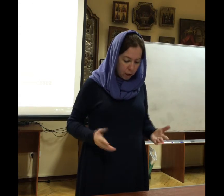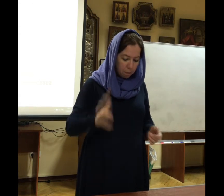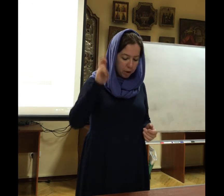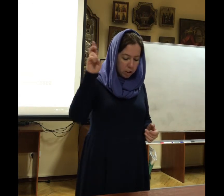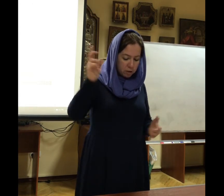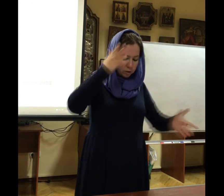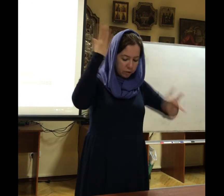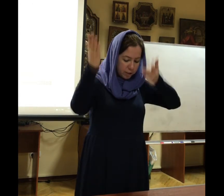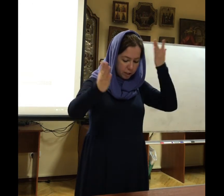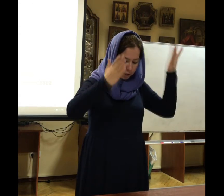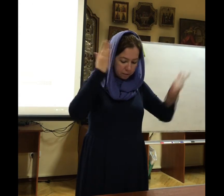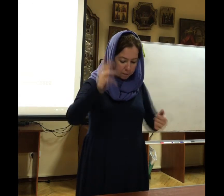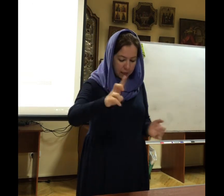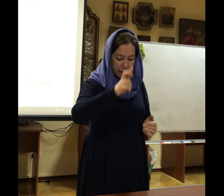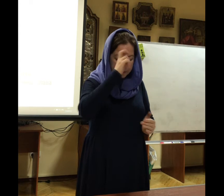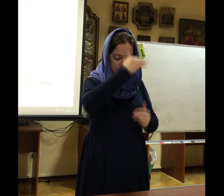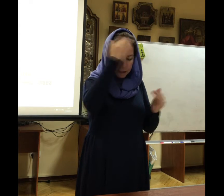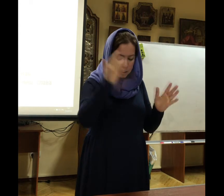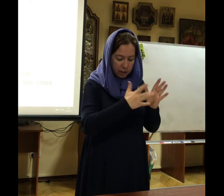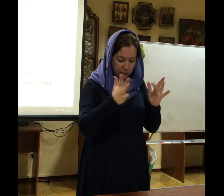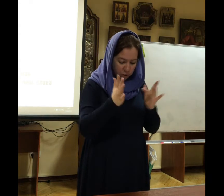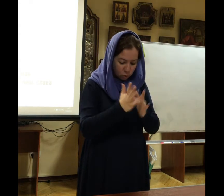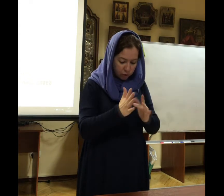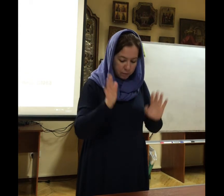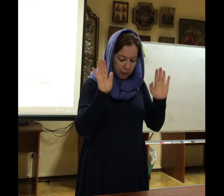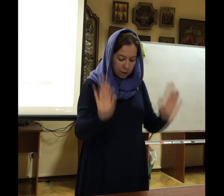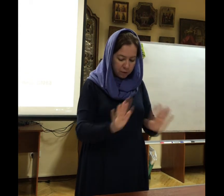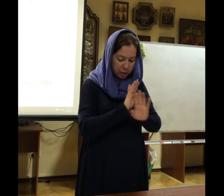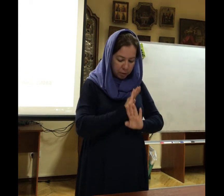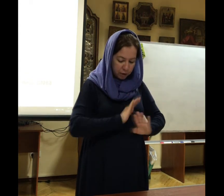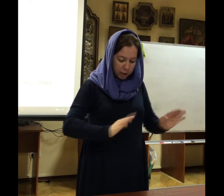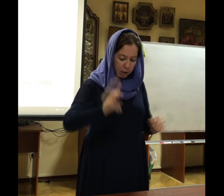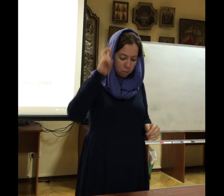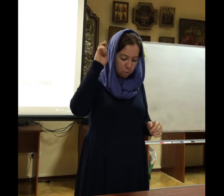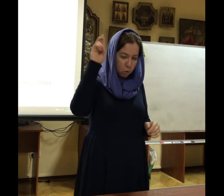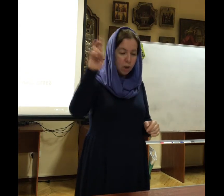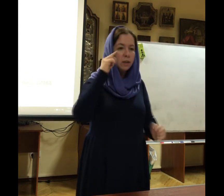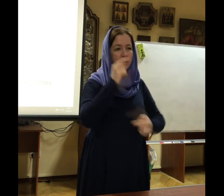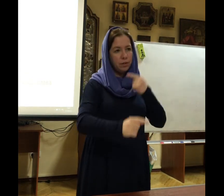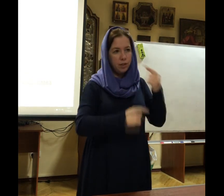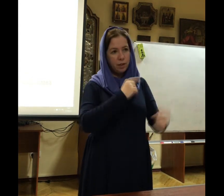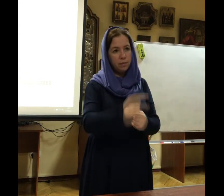божественного веселья, царства Христова, воспевая Бога вовеки.